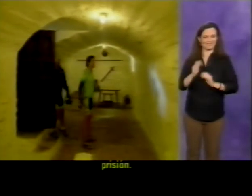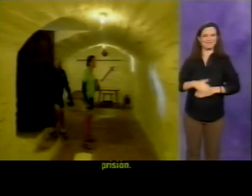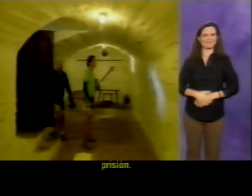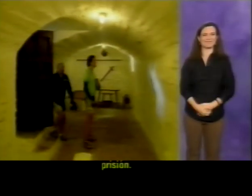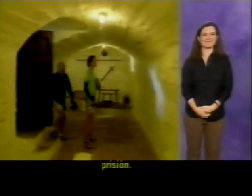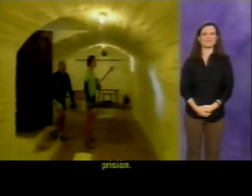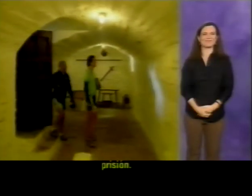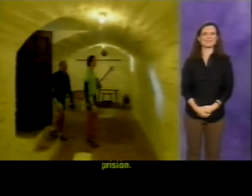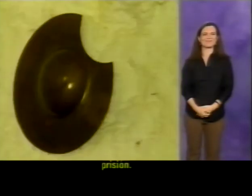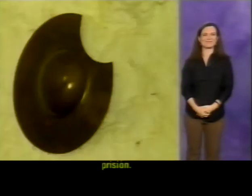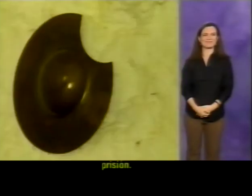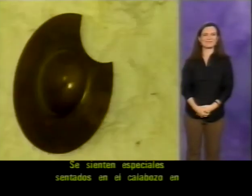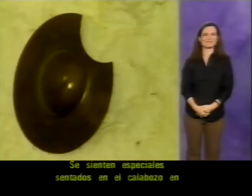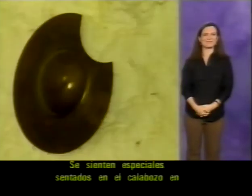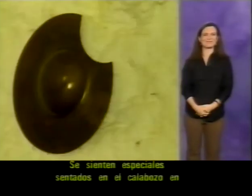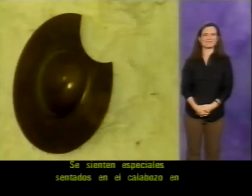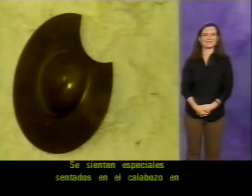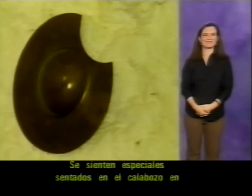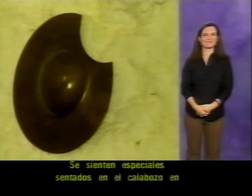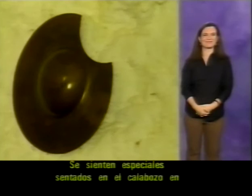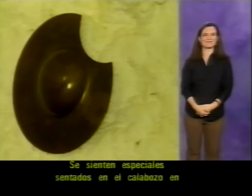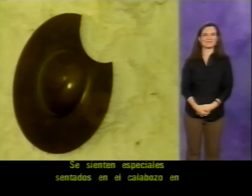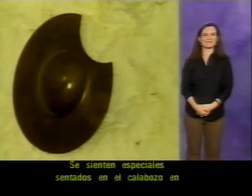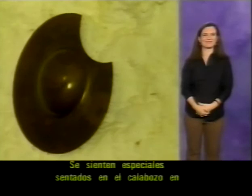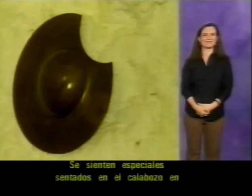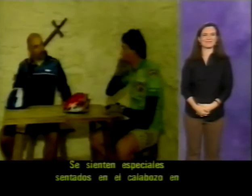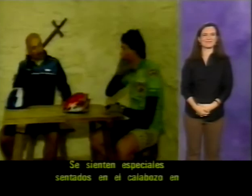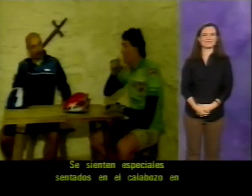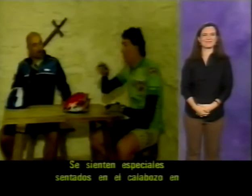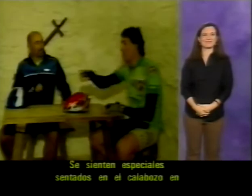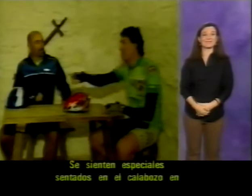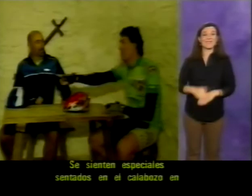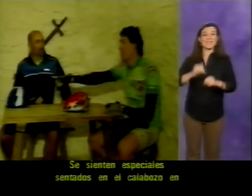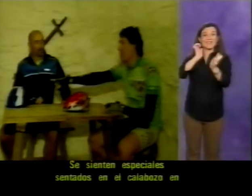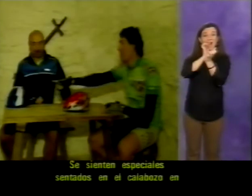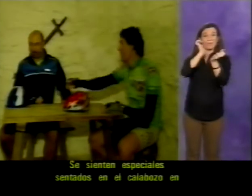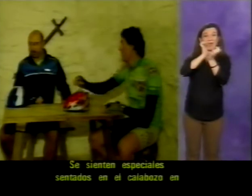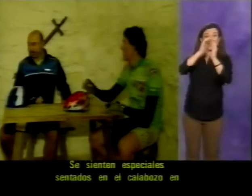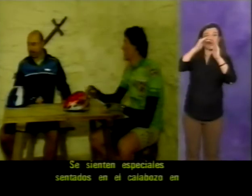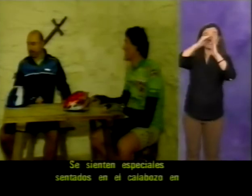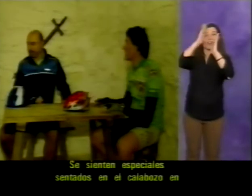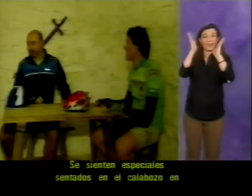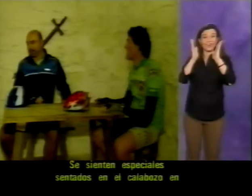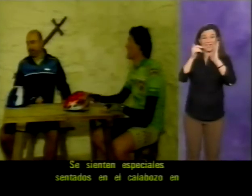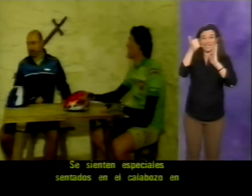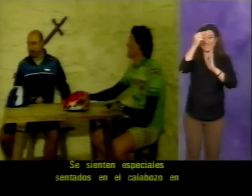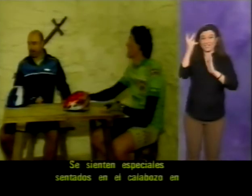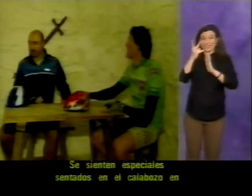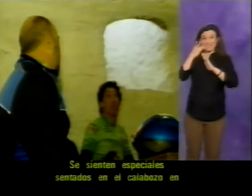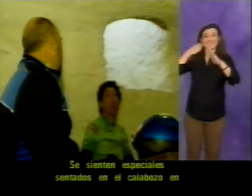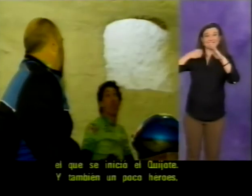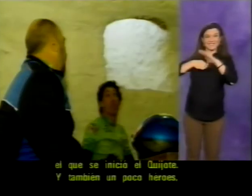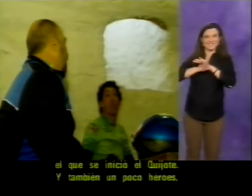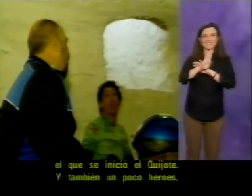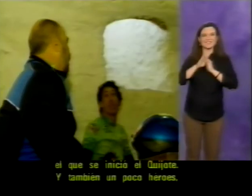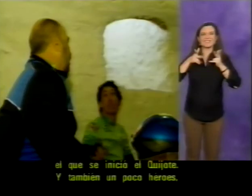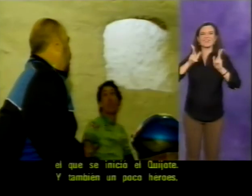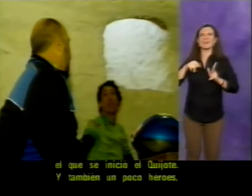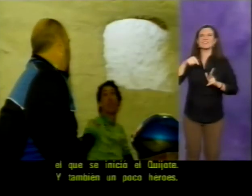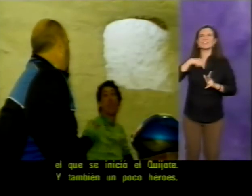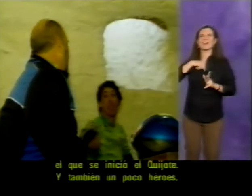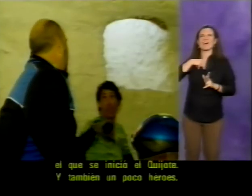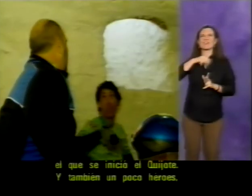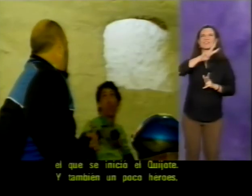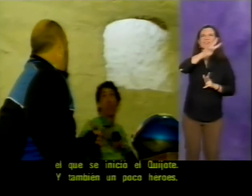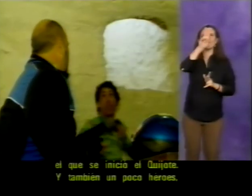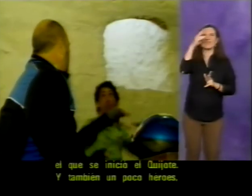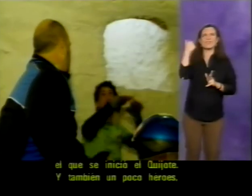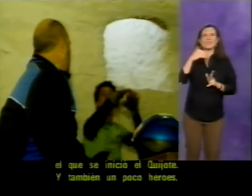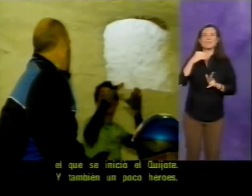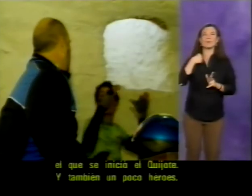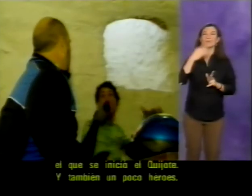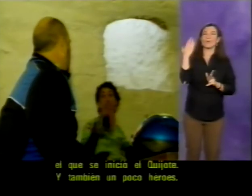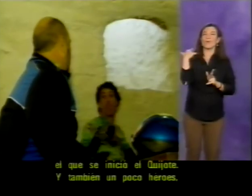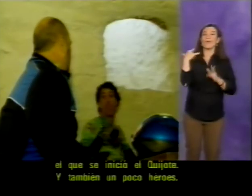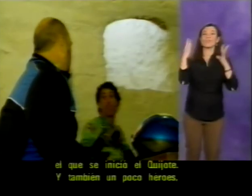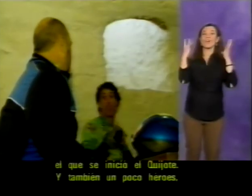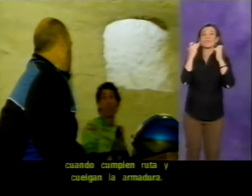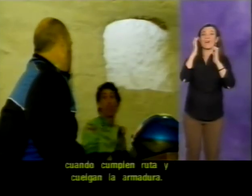Se sienten especiales sentados en el calabozo en el que se inició el Quijote. Y también un poco héroes cuando cumplen ruta